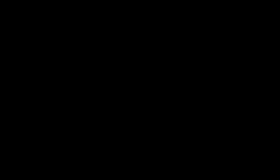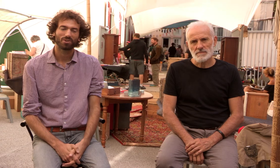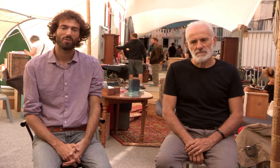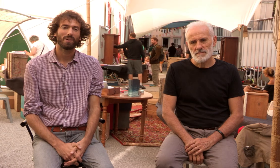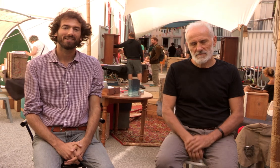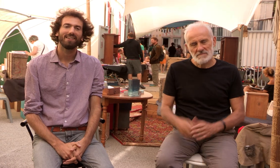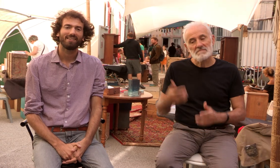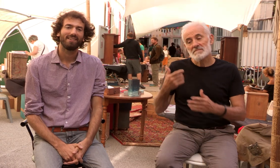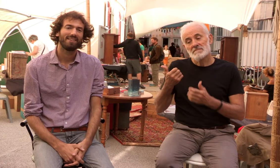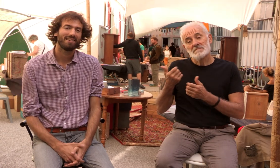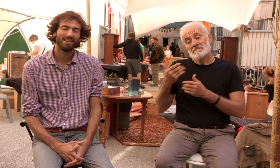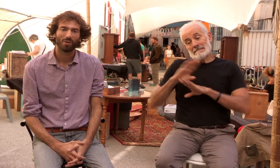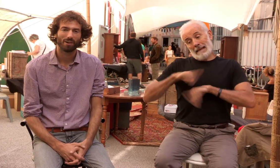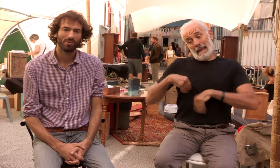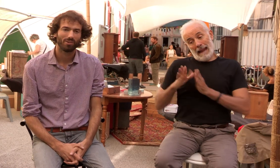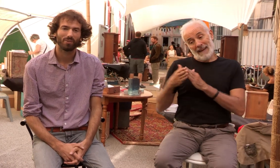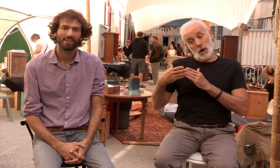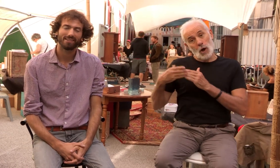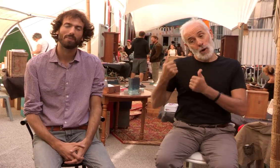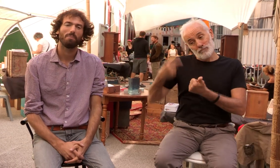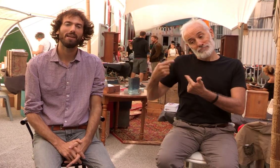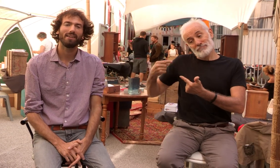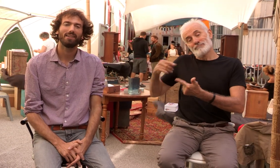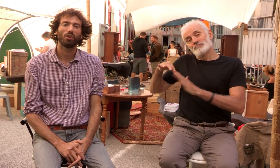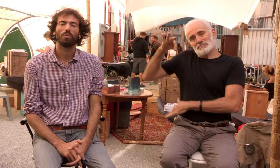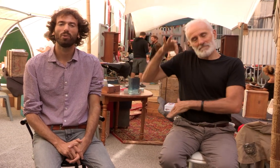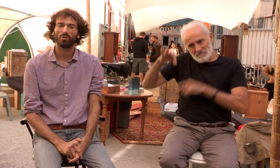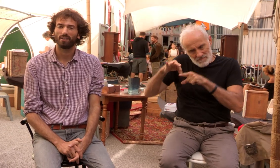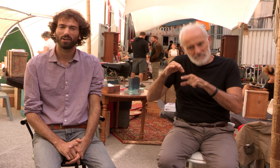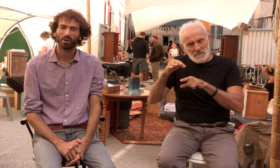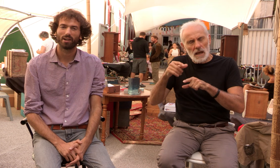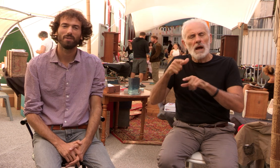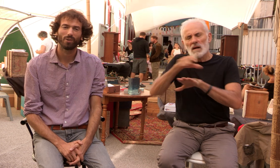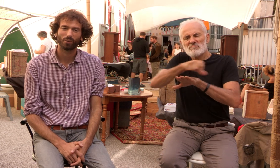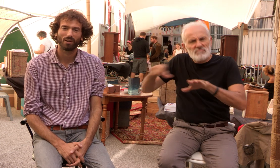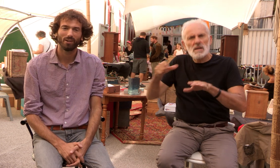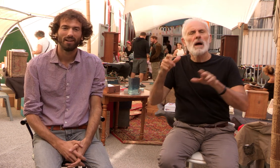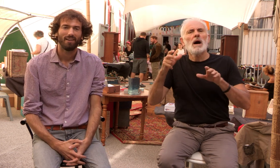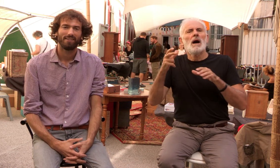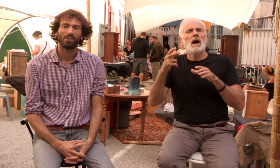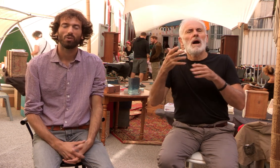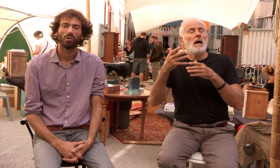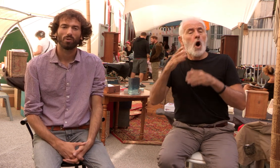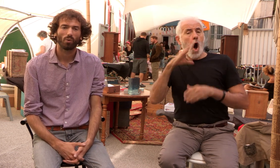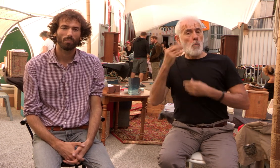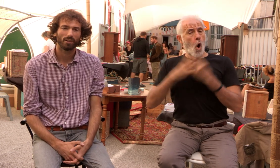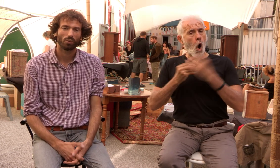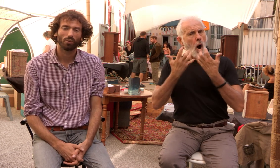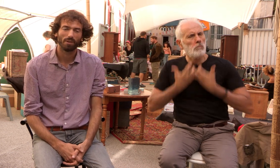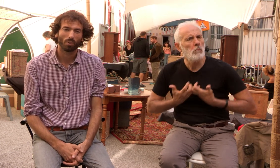Je vais vous présenter un des derniers livres parus de Giovanna qui s'appelle « Mécanique d'un homme heureux » de Dario Jaramillo Agudelo. C'est un auteur colombien que nous sommes les